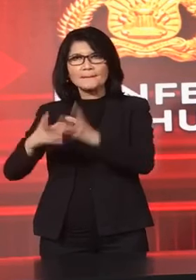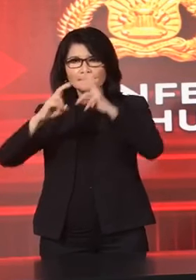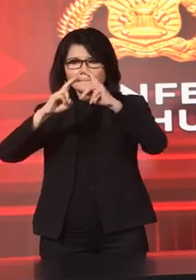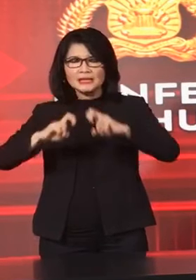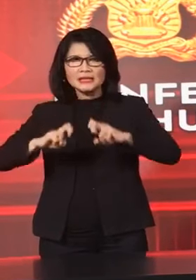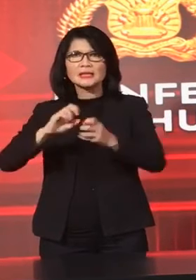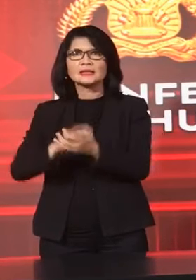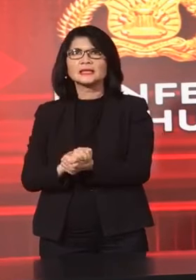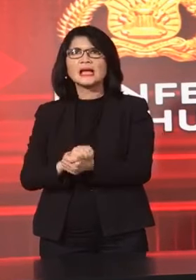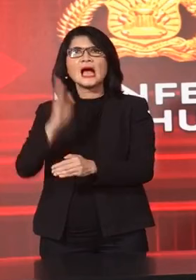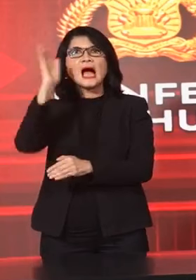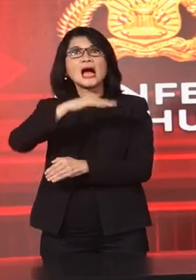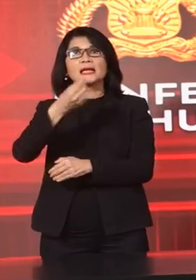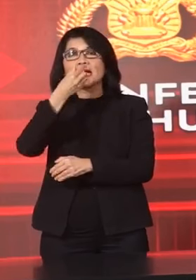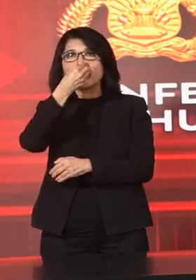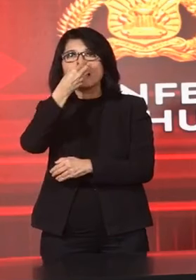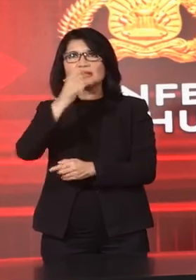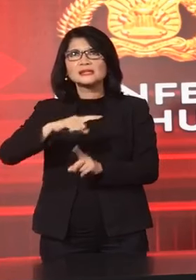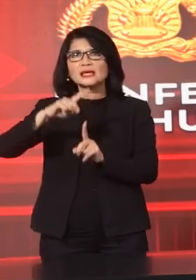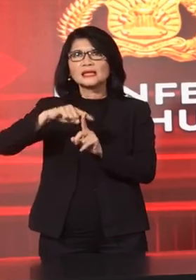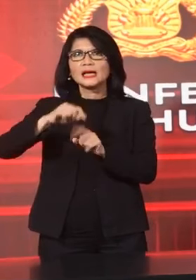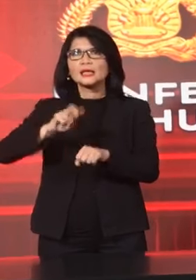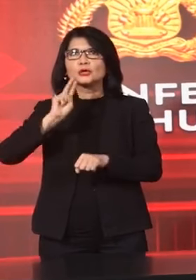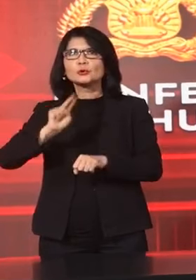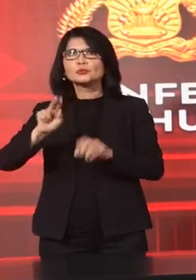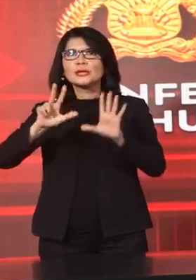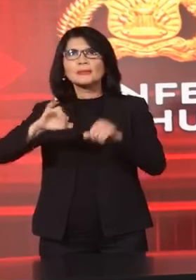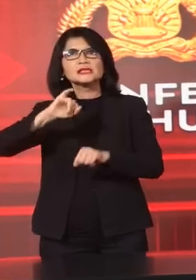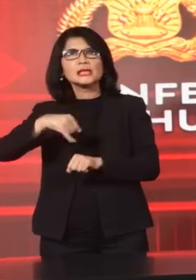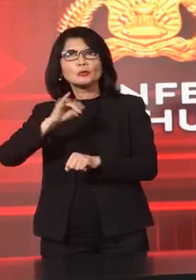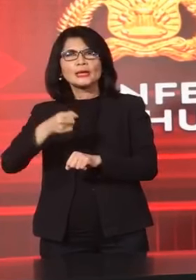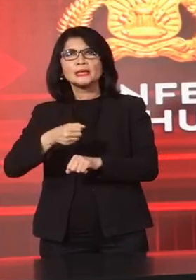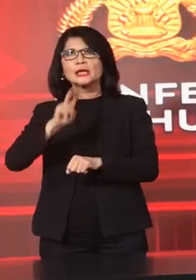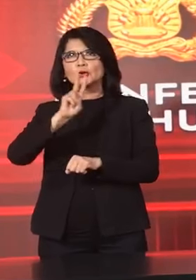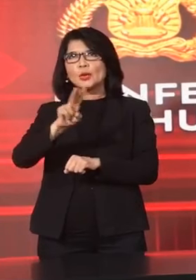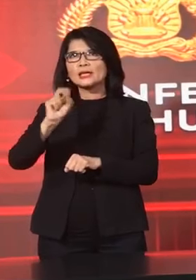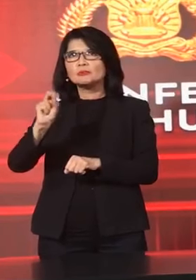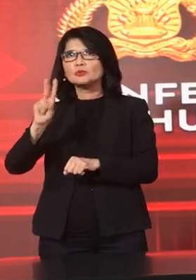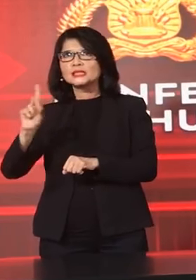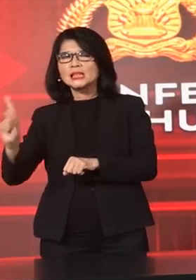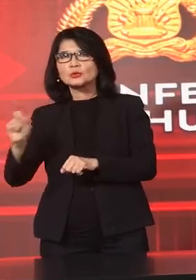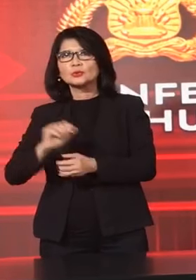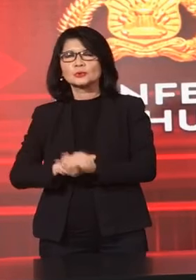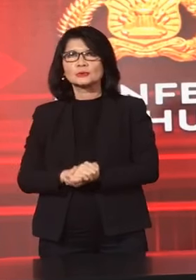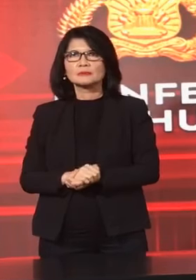Hari Kamis Tanggal 28 Januari 2021